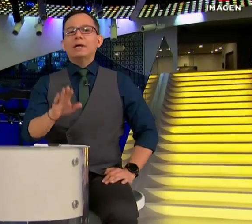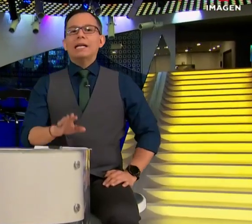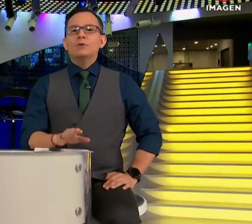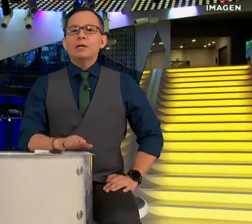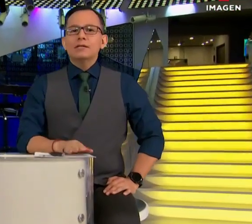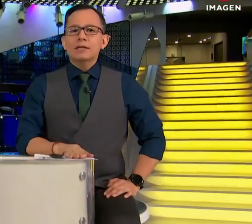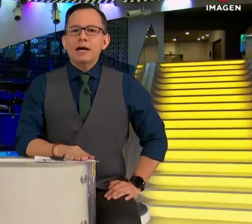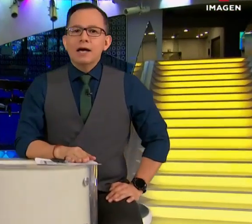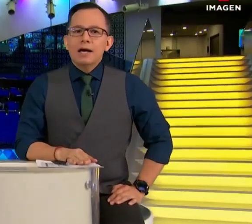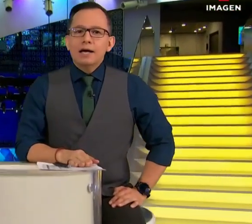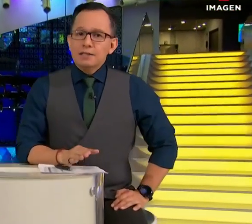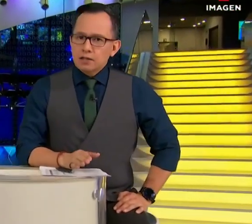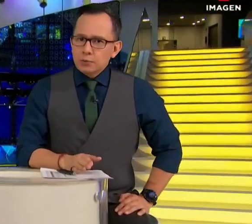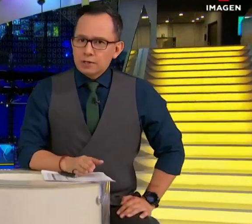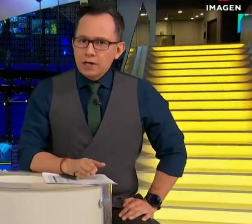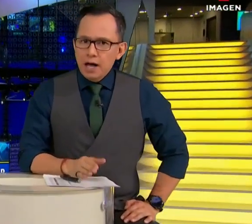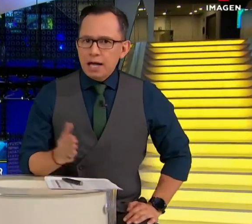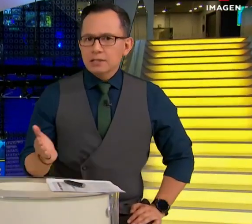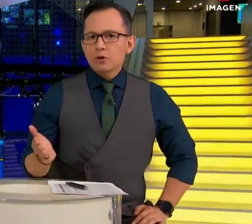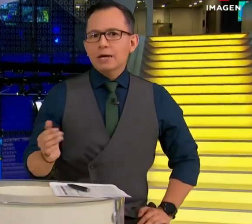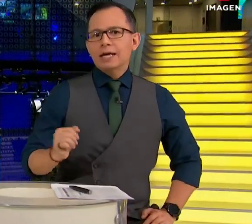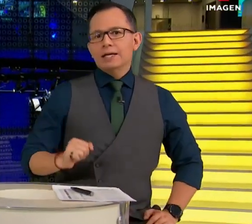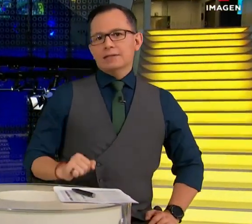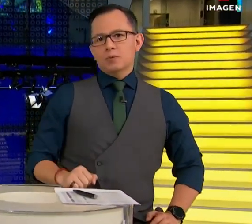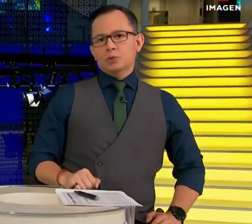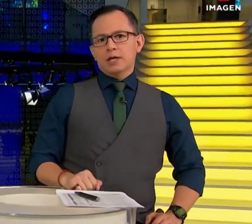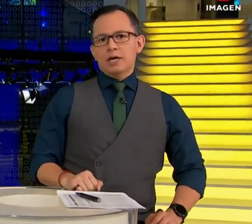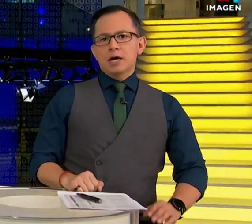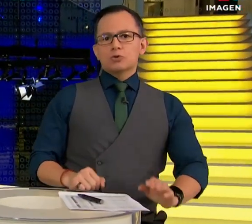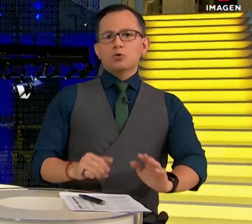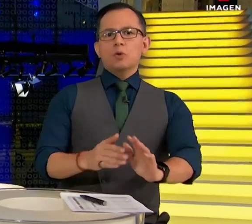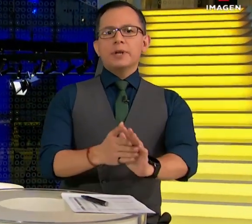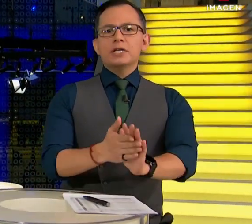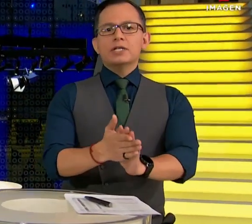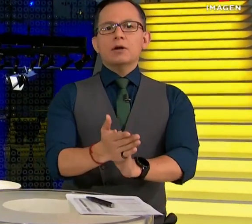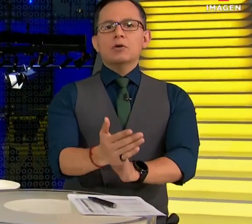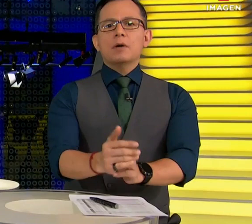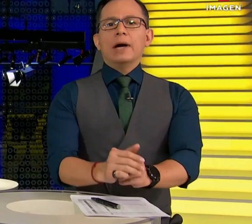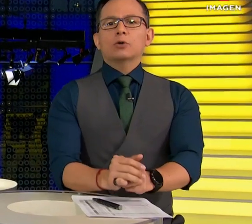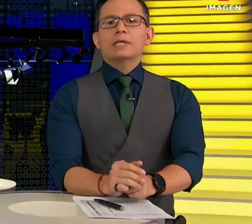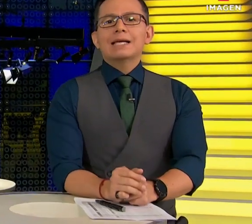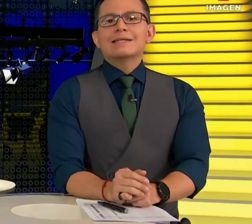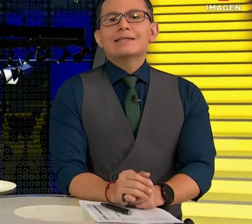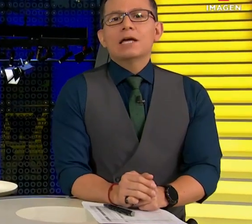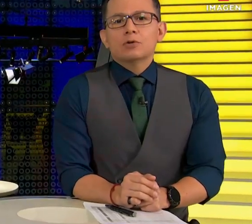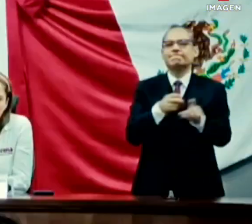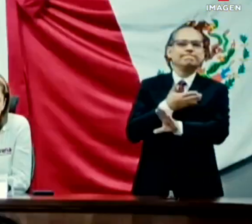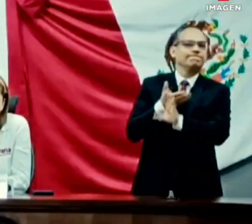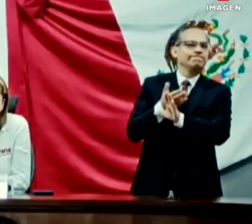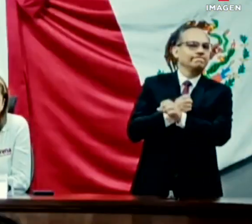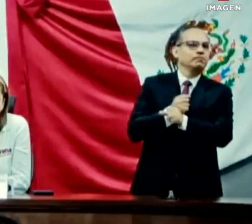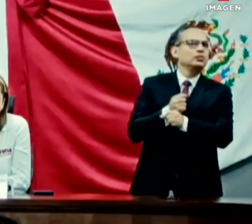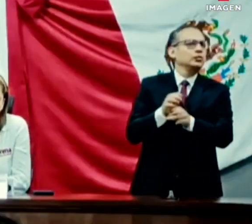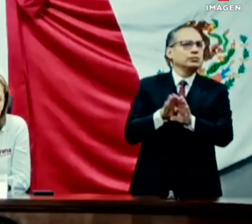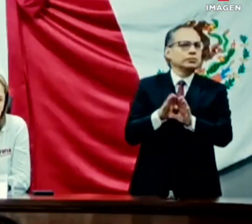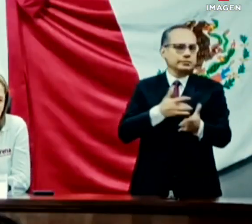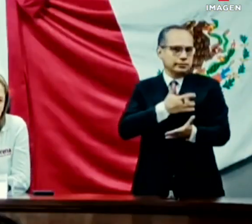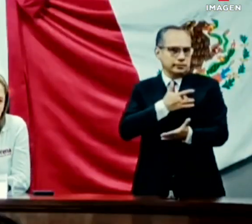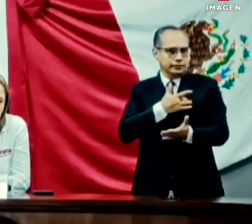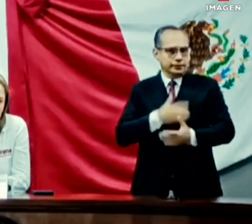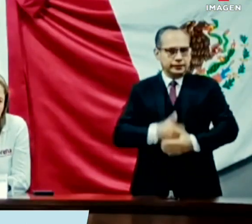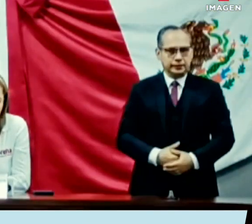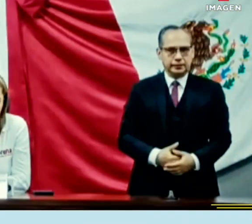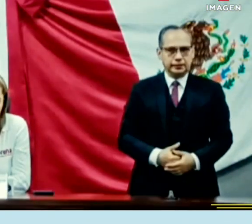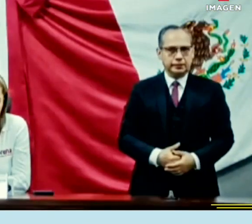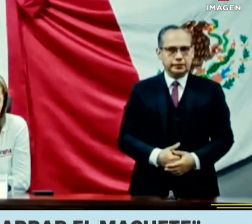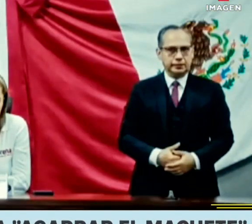y le cuento que la violencia es la respuesta, así lo cree esta diputada. Su nombre es Sharon Macotela Cisneros, representante de Morena en el estado